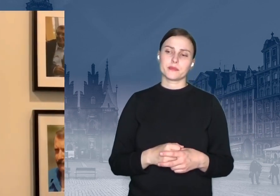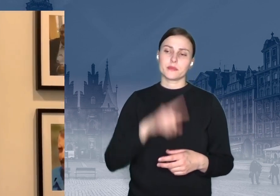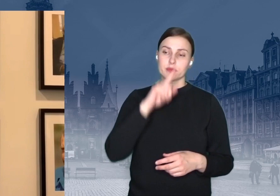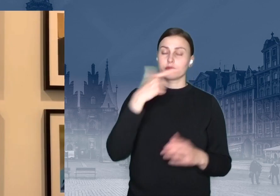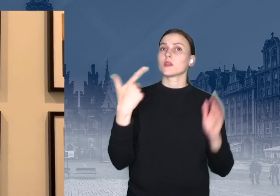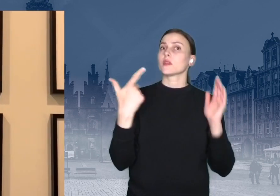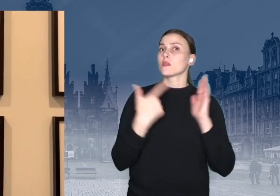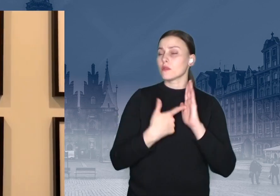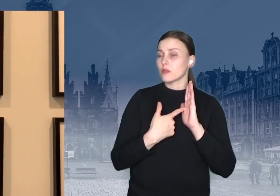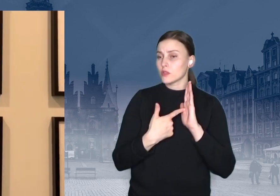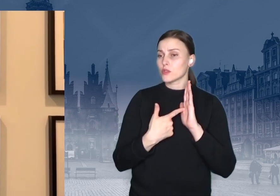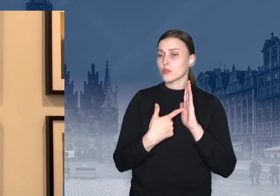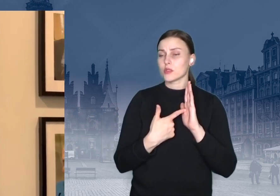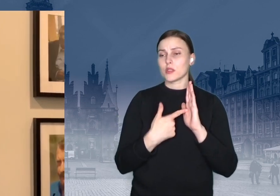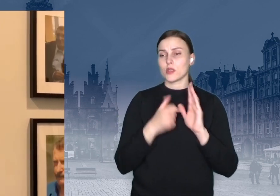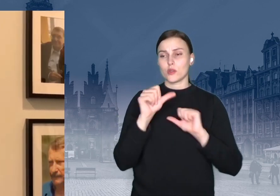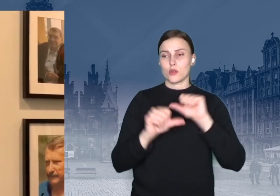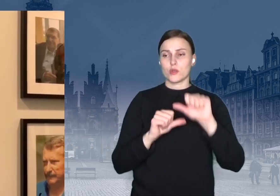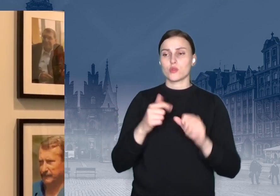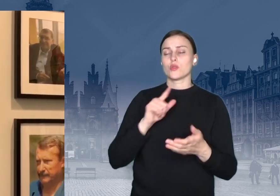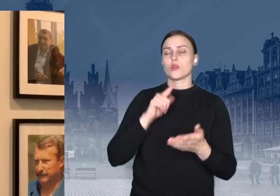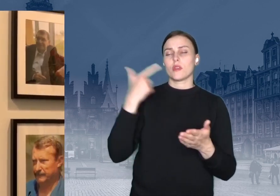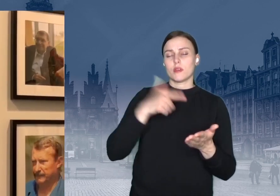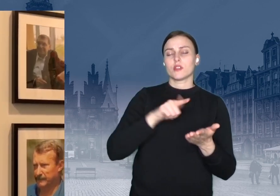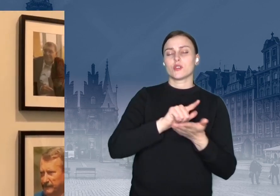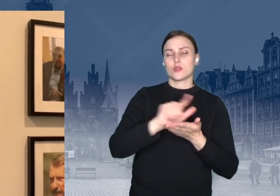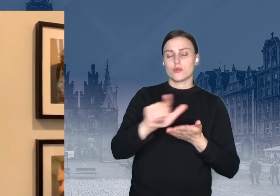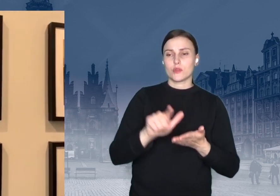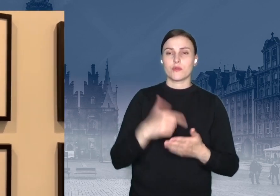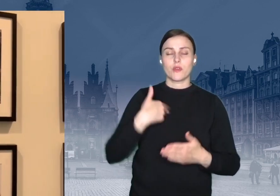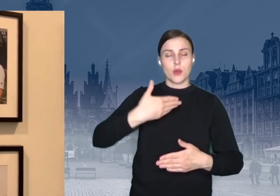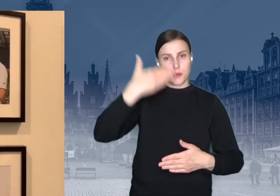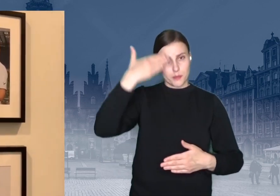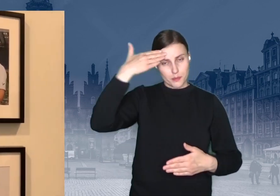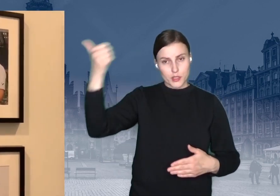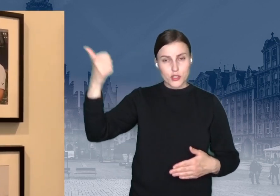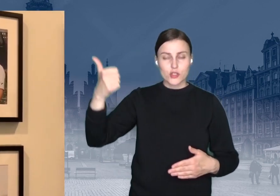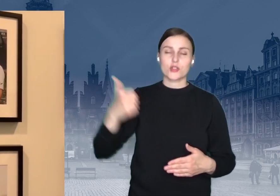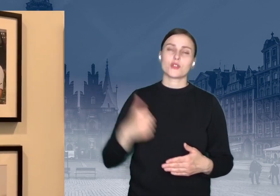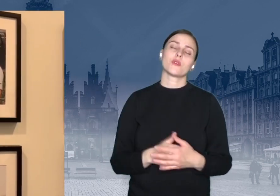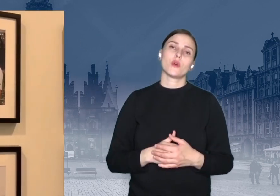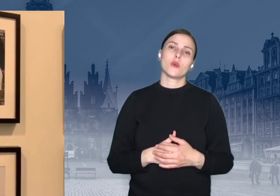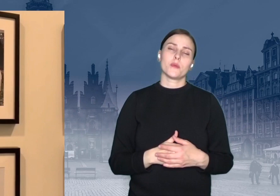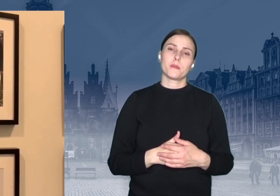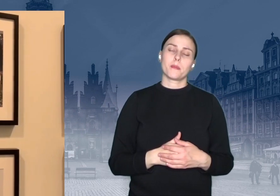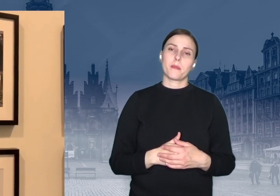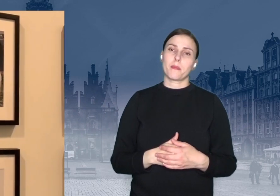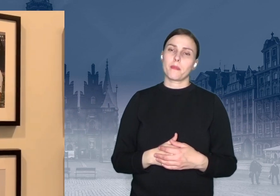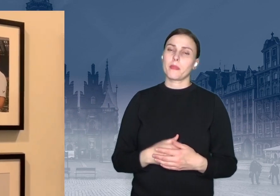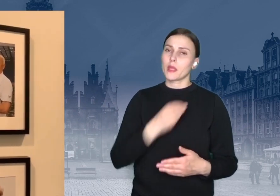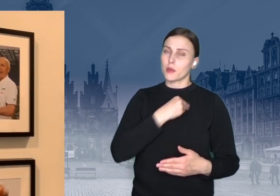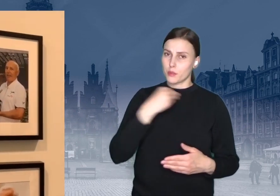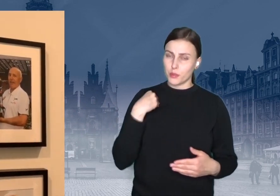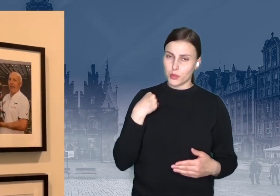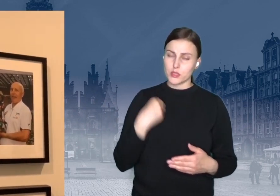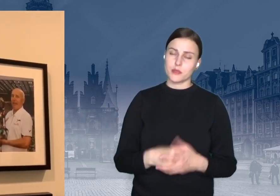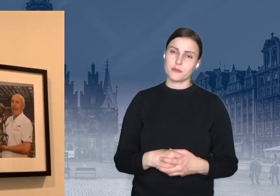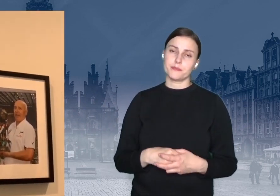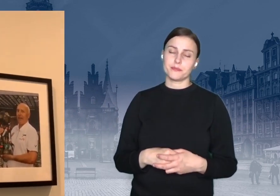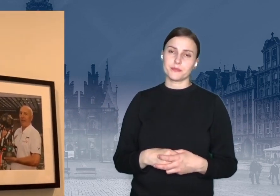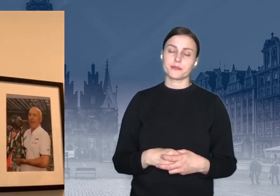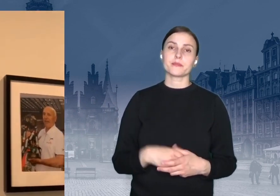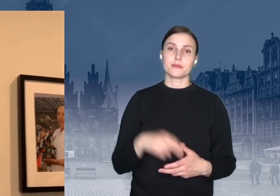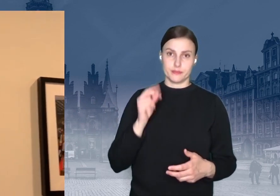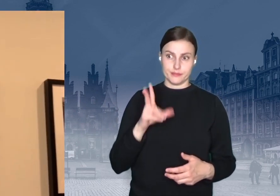i oczywiście Mistrzostwo Polski. Tak, tu jest